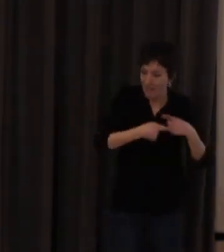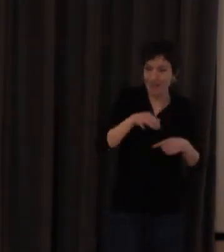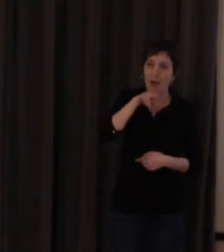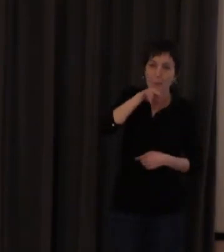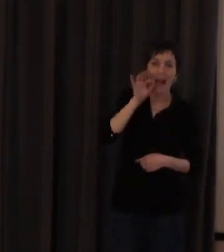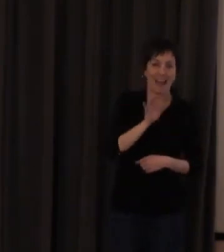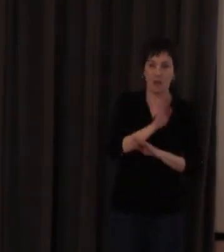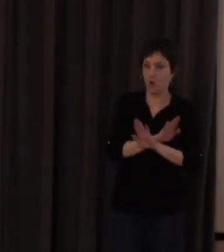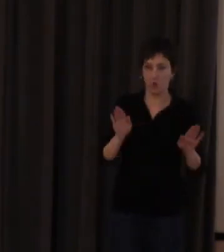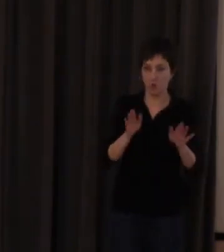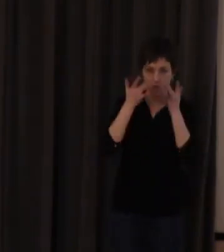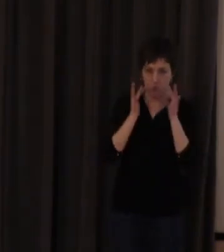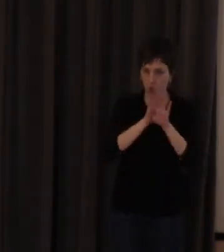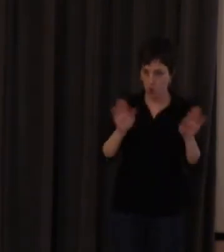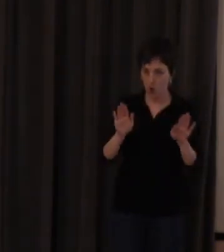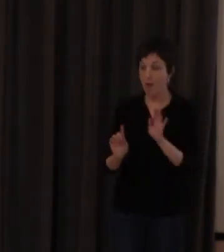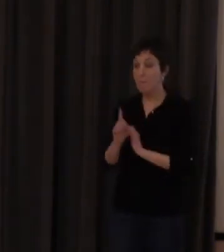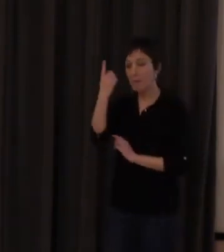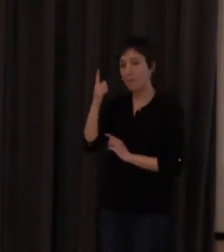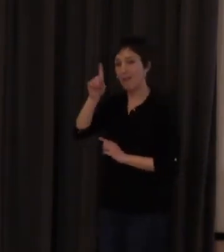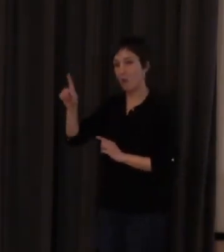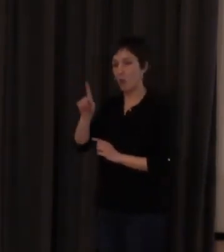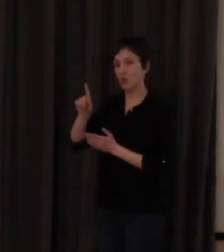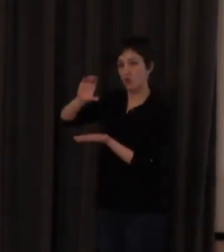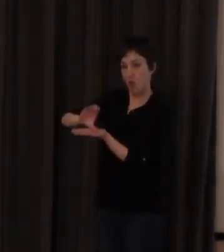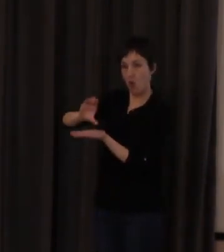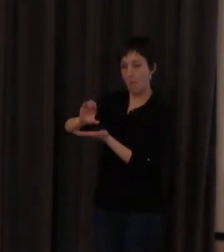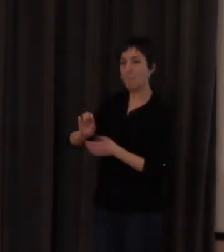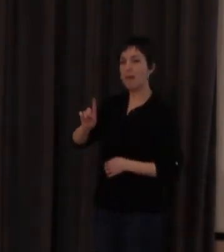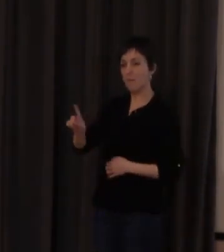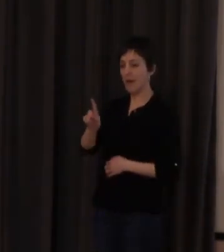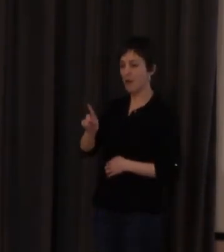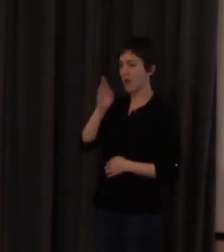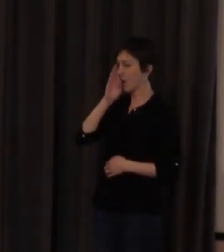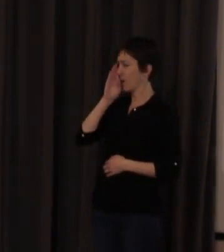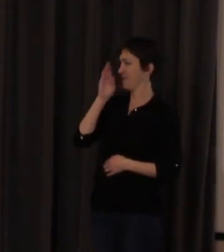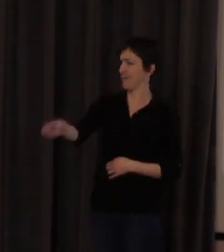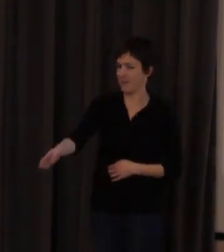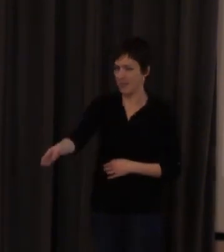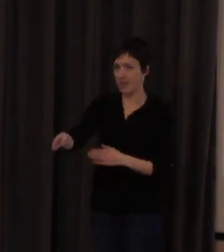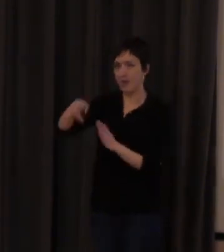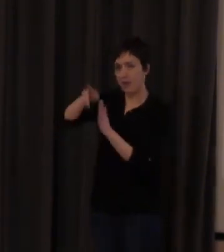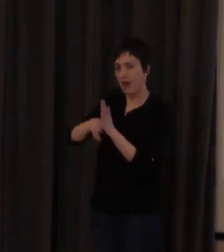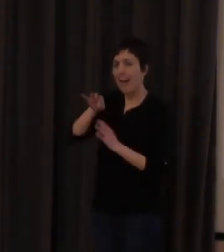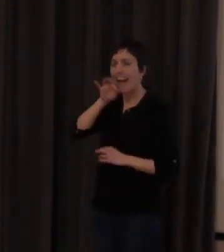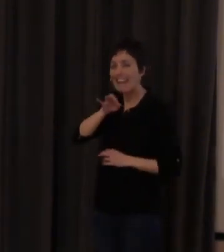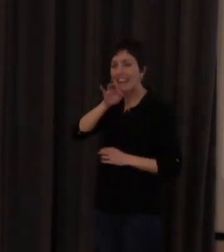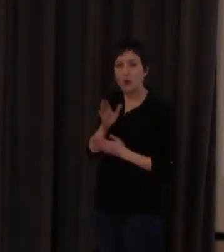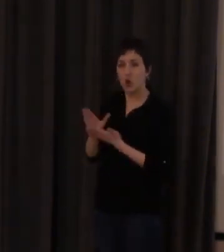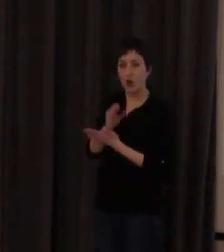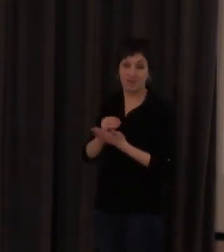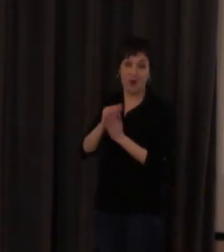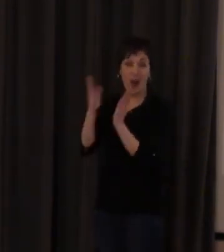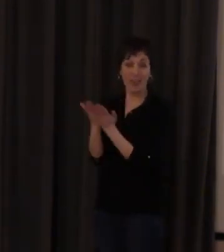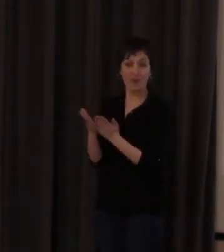y en el primer curso de la primaria empezar a darse de manera reglada gallego en todas las escuelas